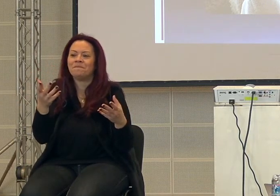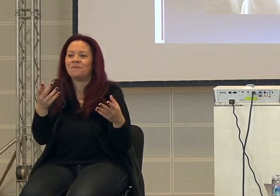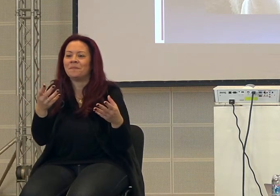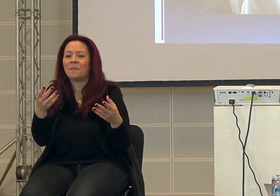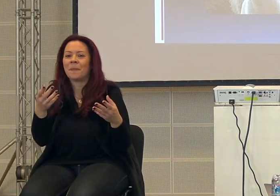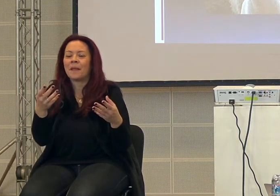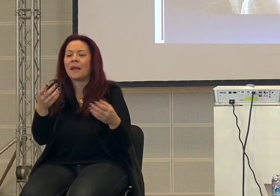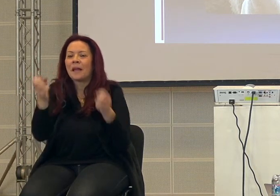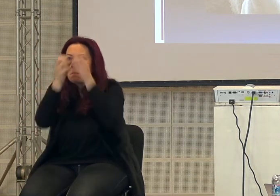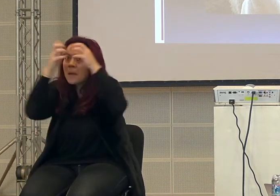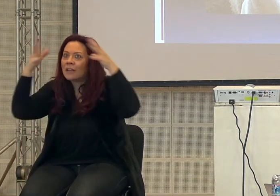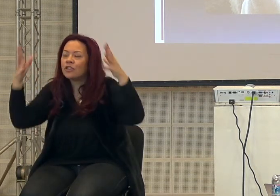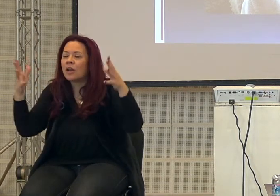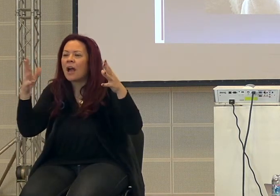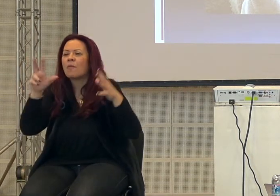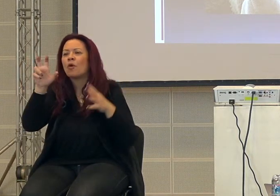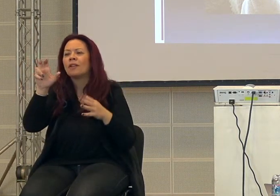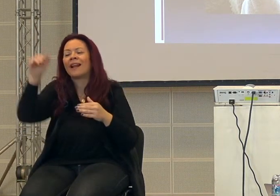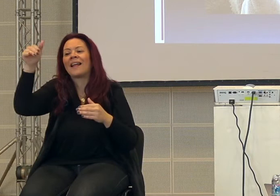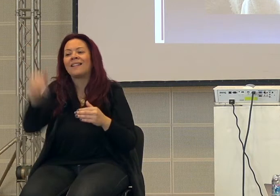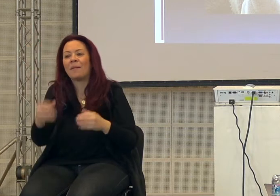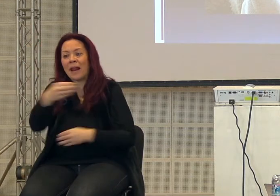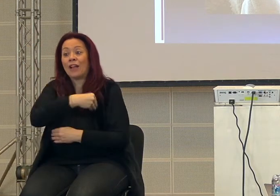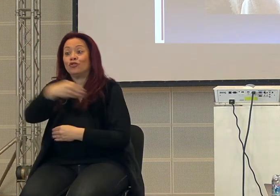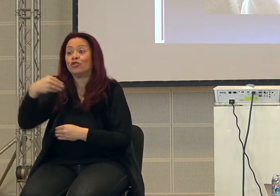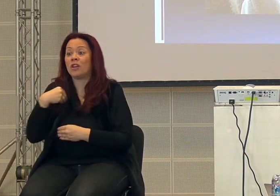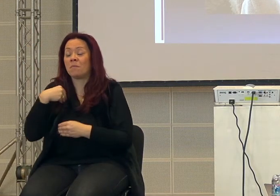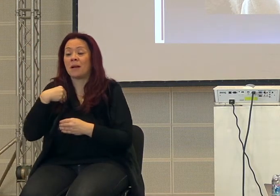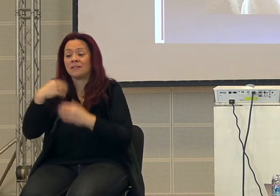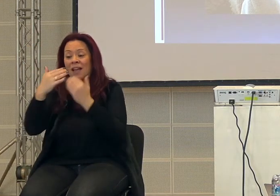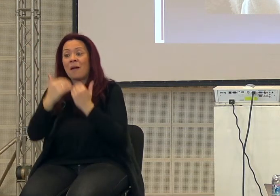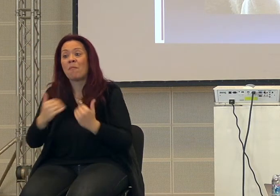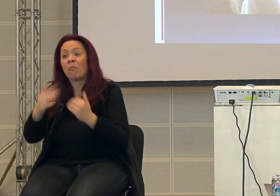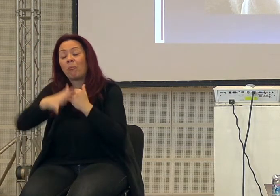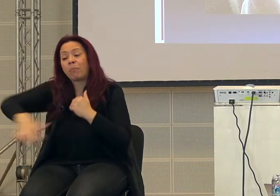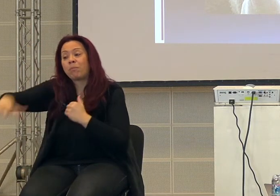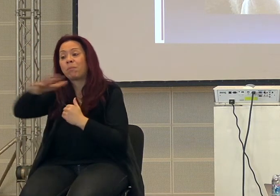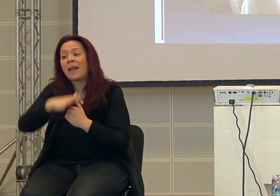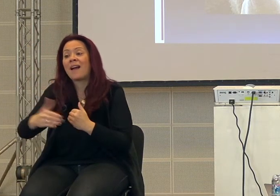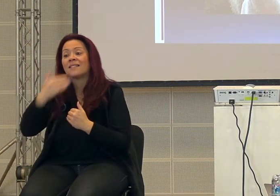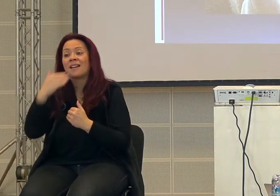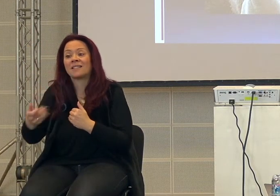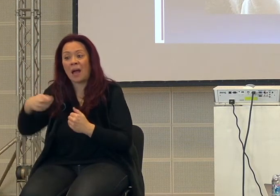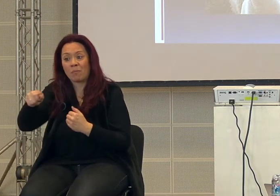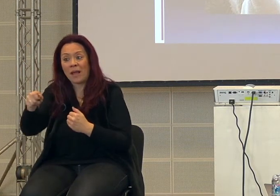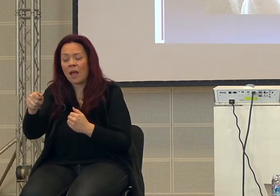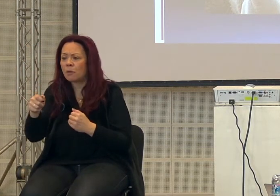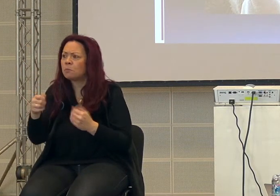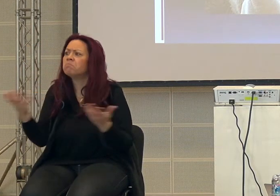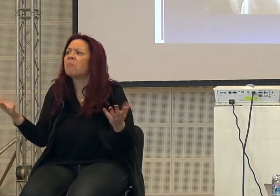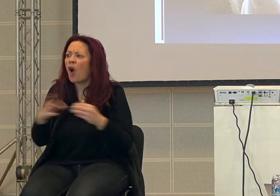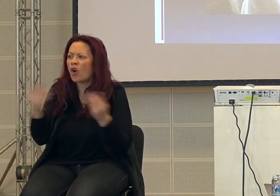immaginiamoci 30 mila scimpanse in piazza San Pietro, cosa potrebbero fare? Un